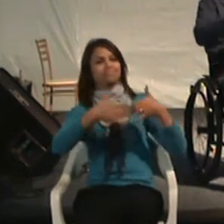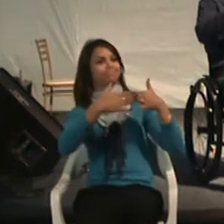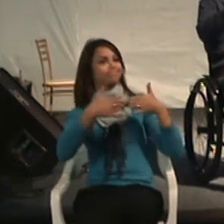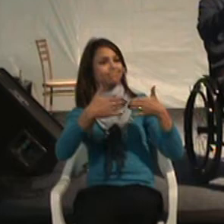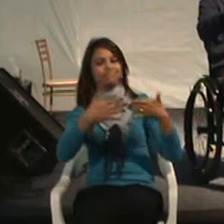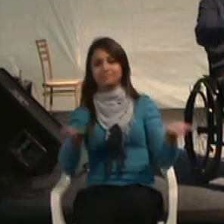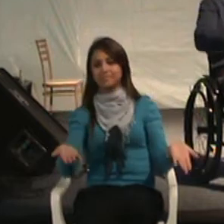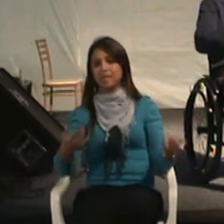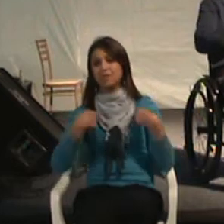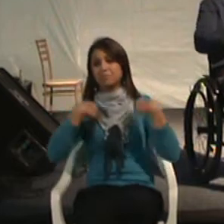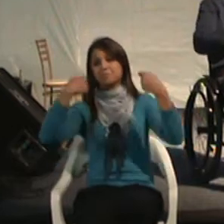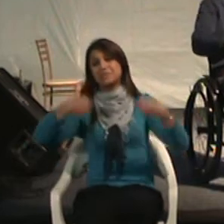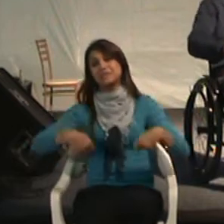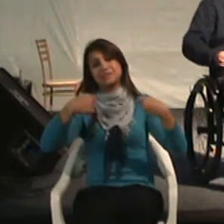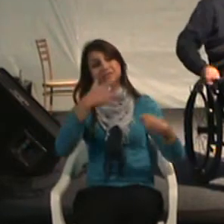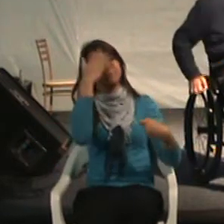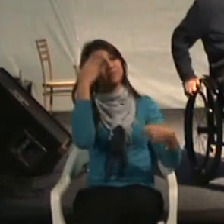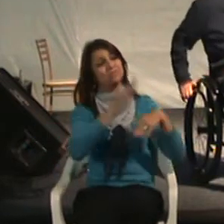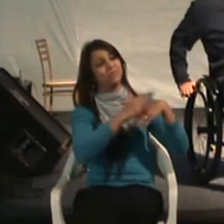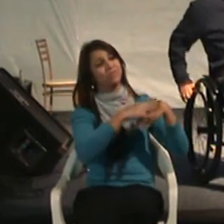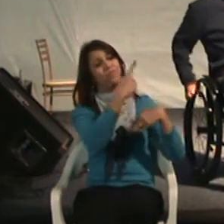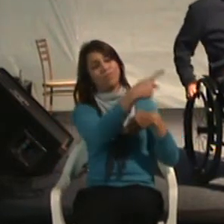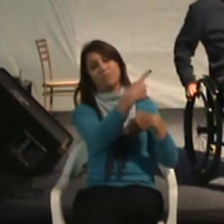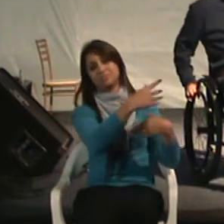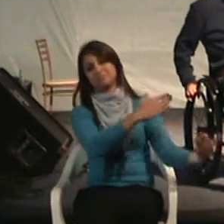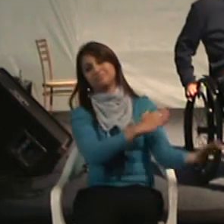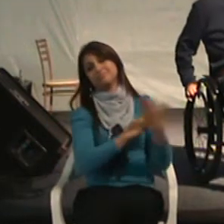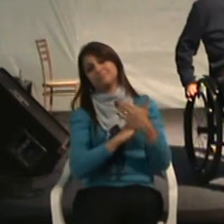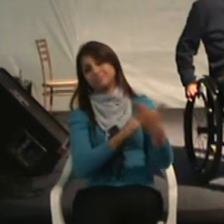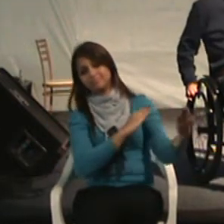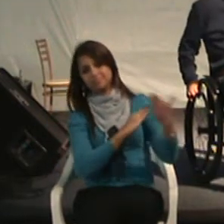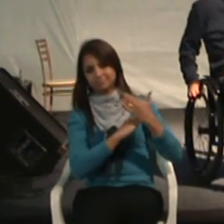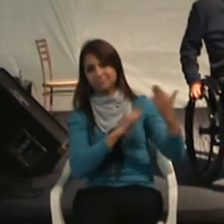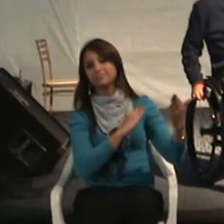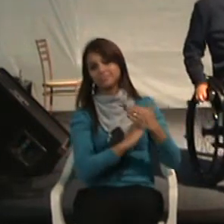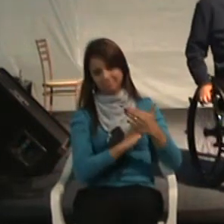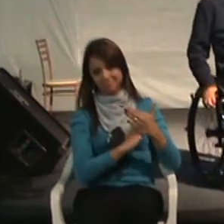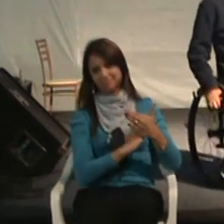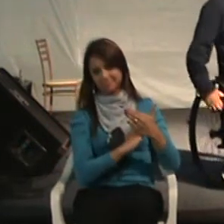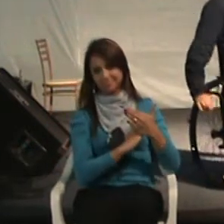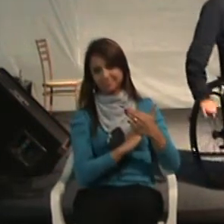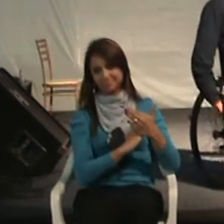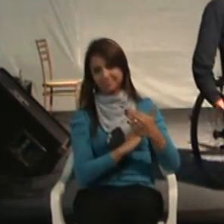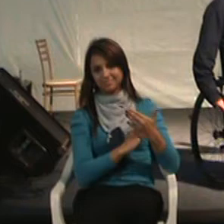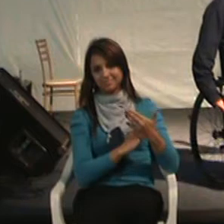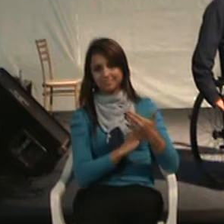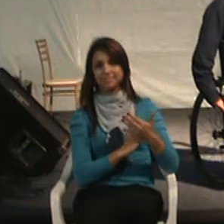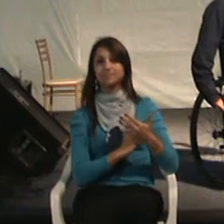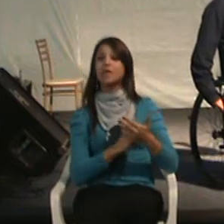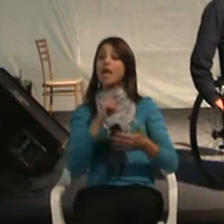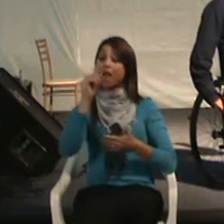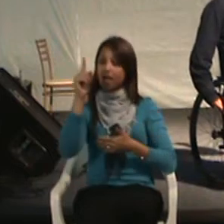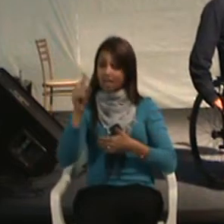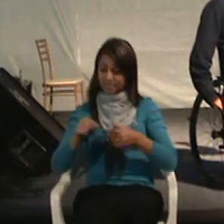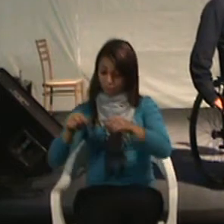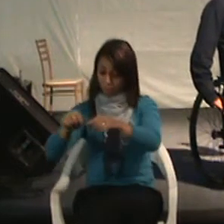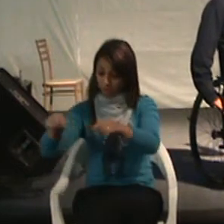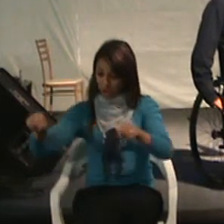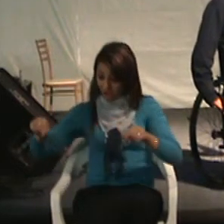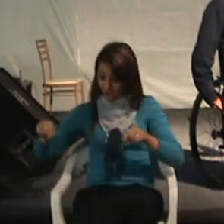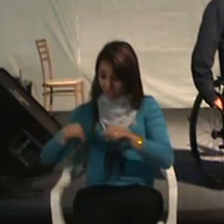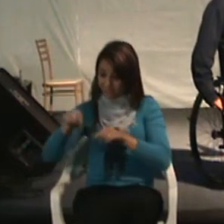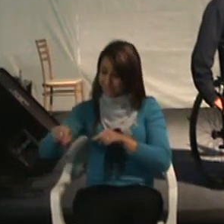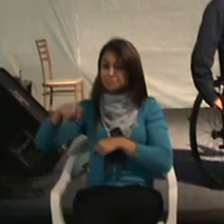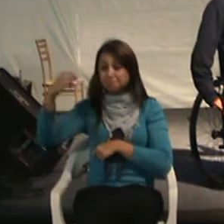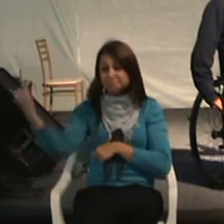a precisar do auxílio de outras pessoas. Então, este ambiente é um ambiente